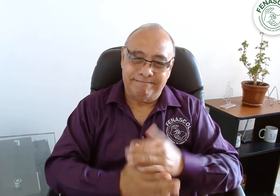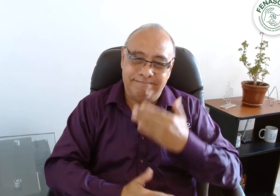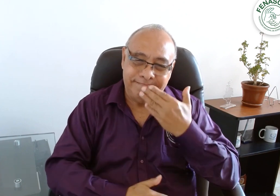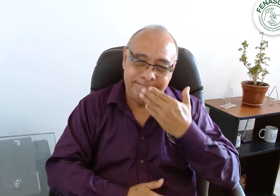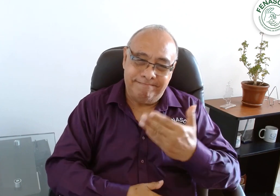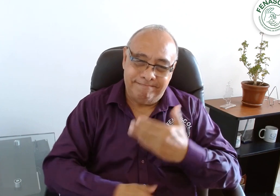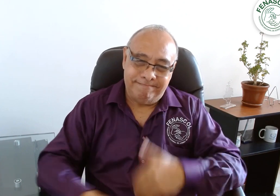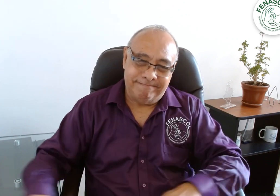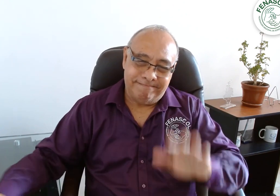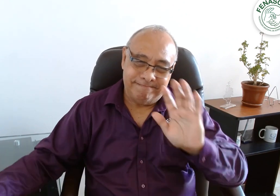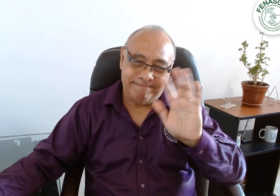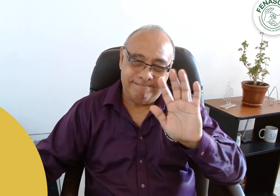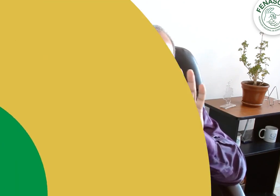Gracias y hasta luego.